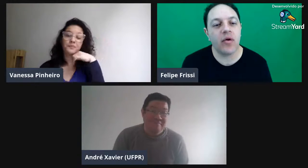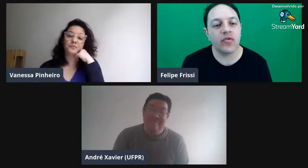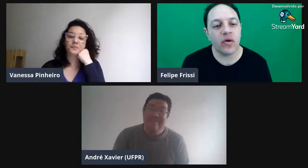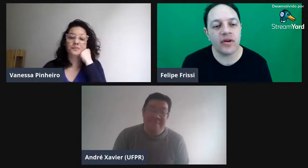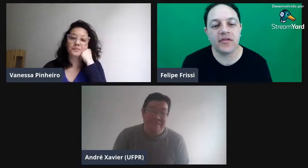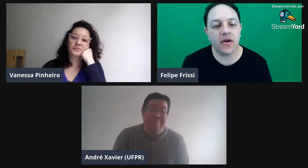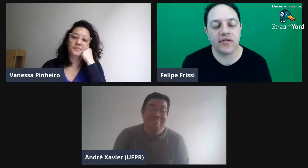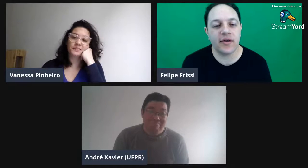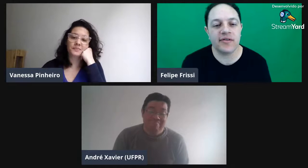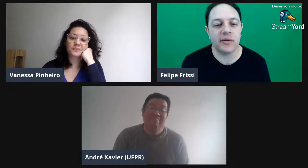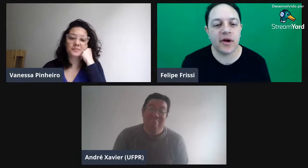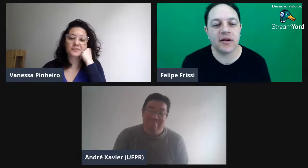Rondônia, só esse lugar.